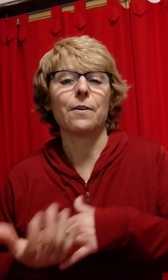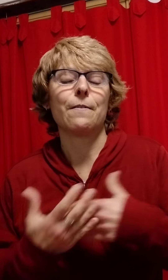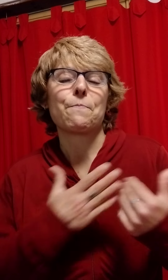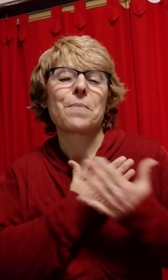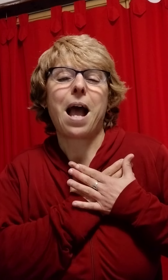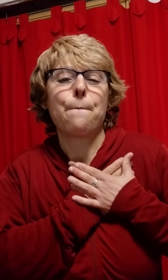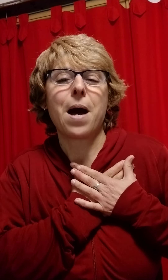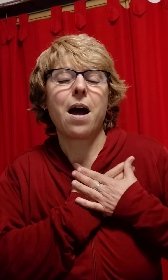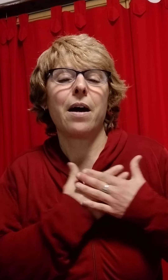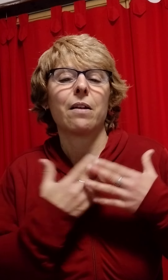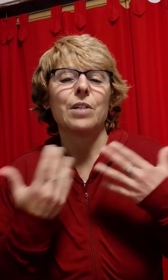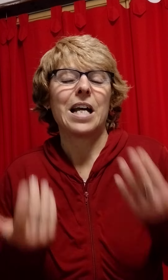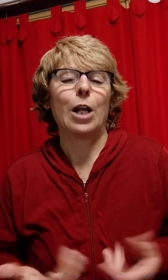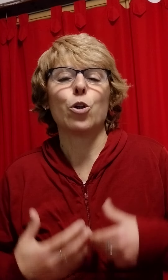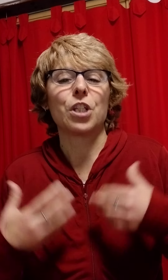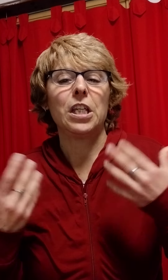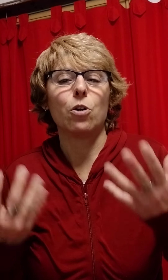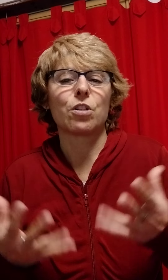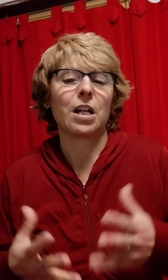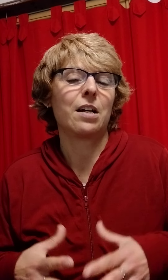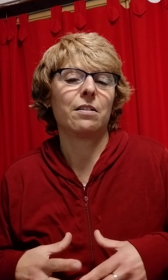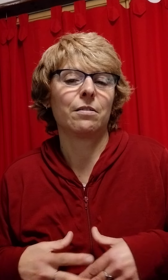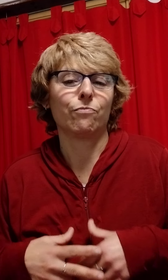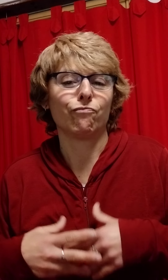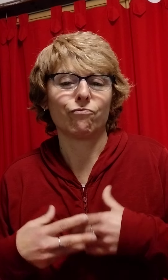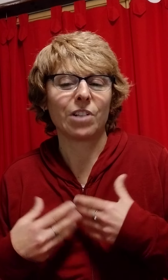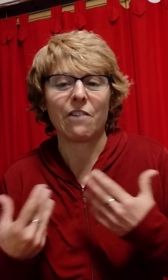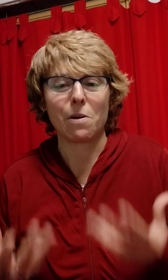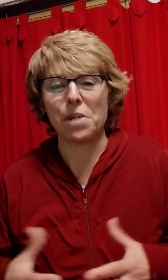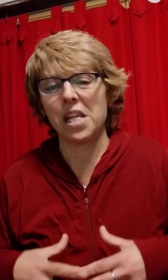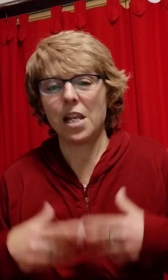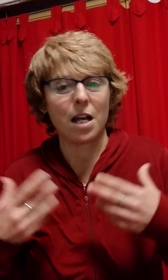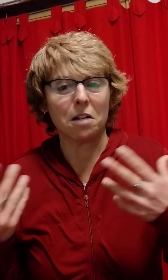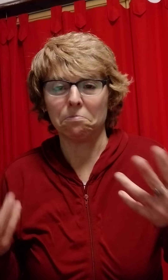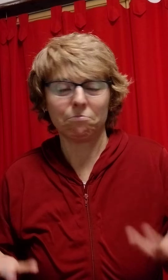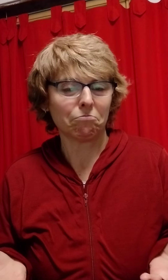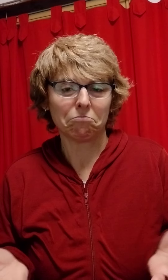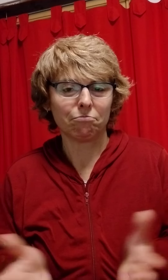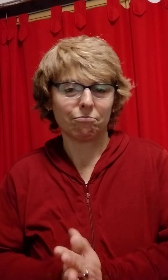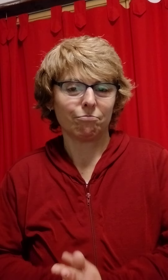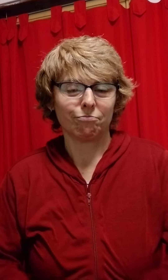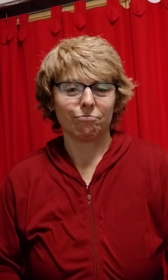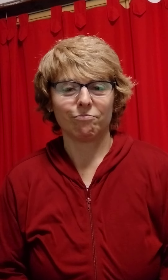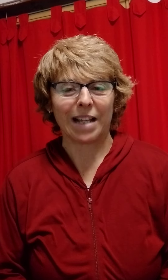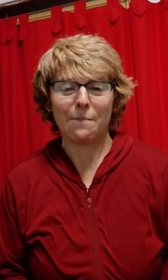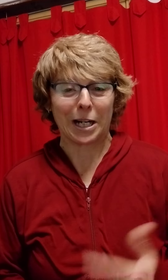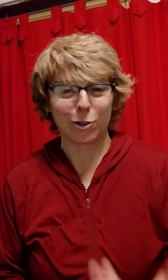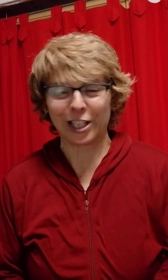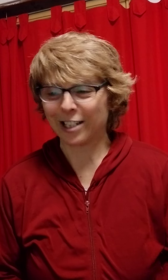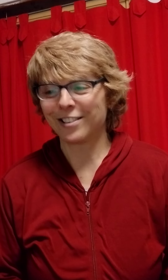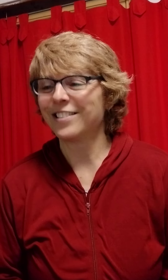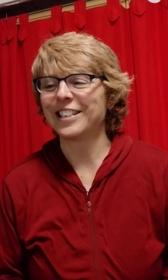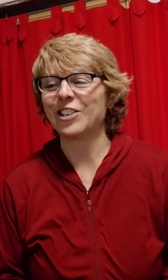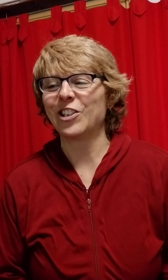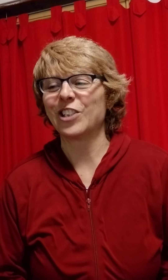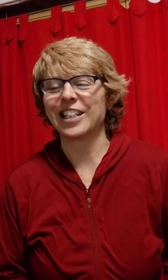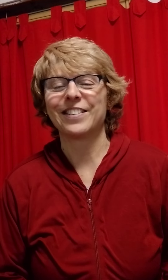amar a los hijos, a la familia, a las mascotas. Es todo lo que